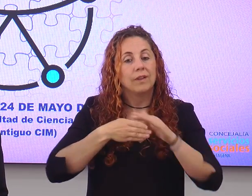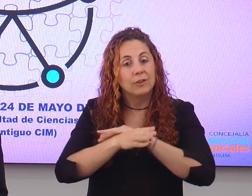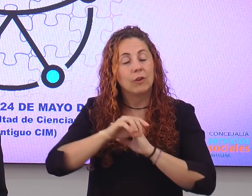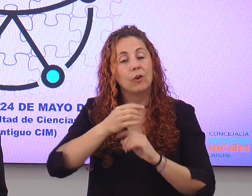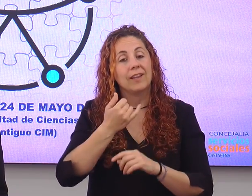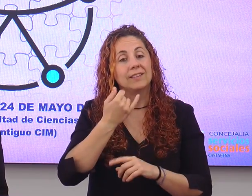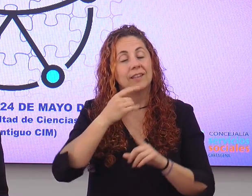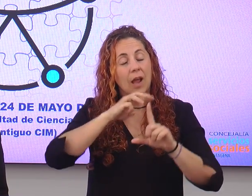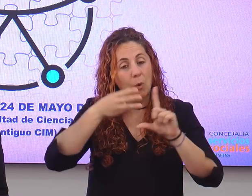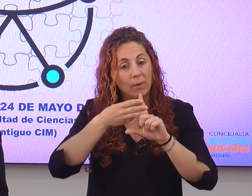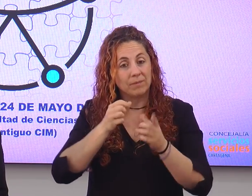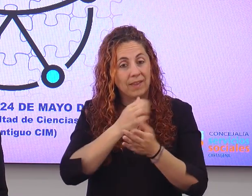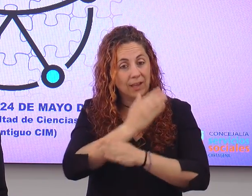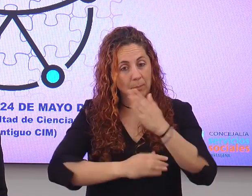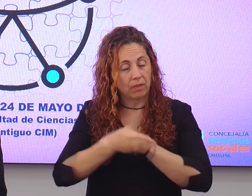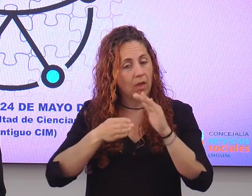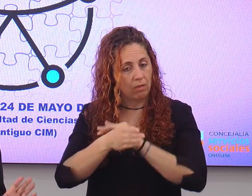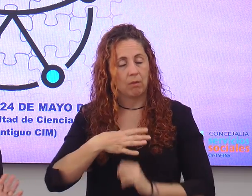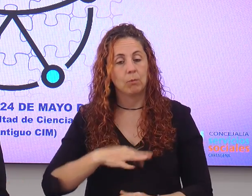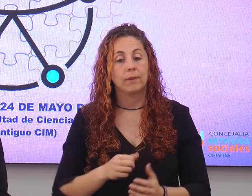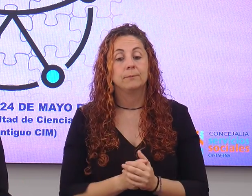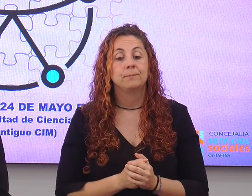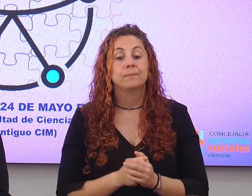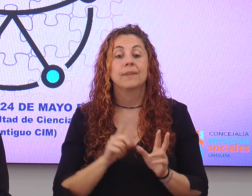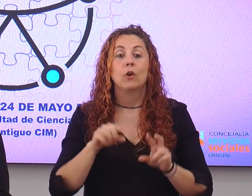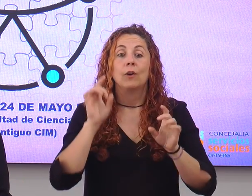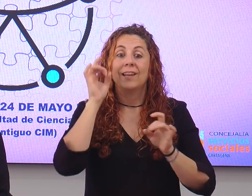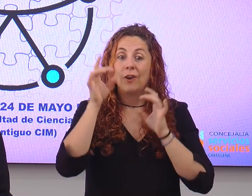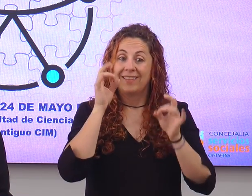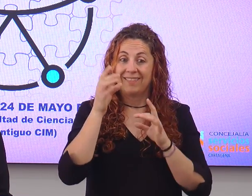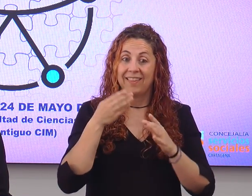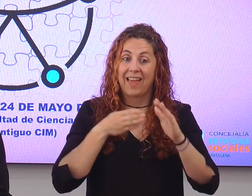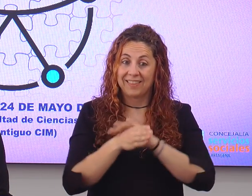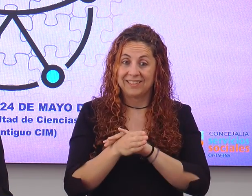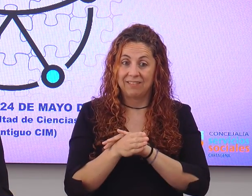discapacidad. Y en cuanto a las actividades accesibles, ya con esto termino,